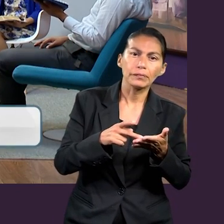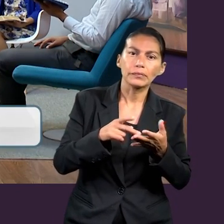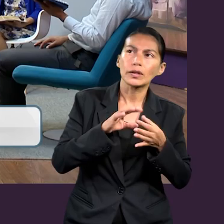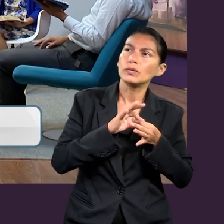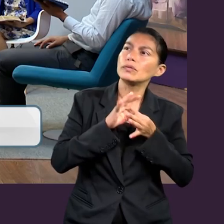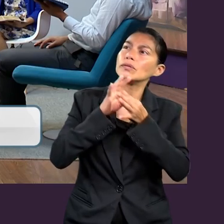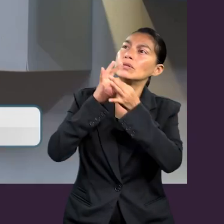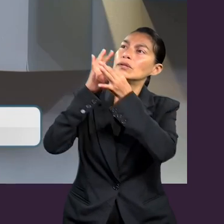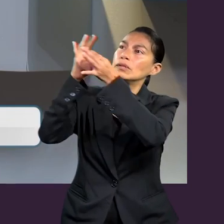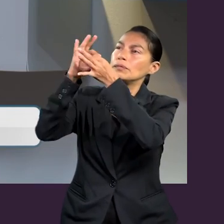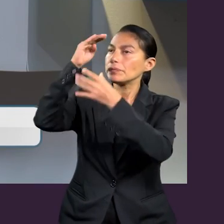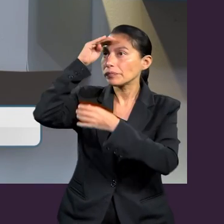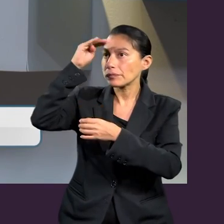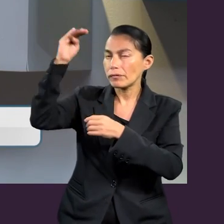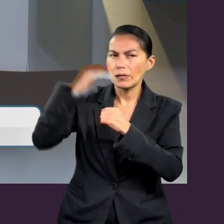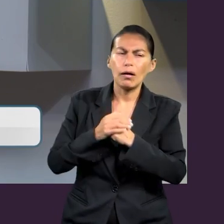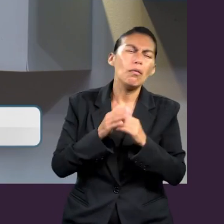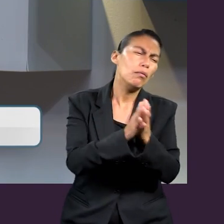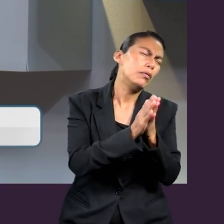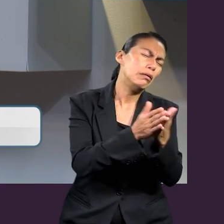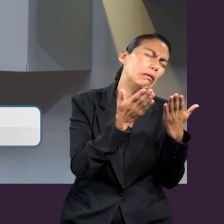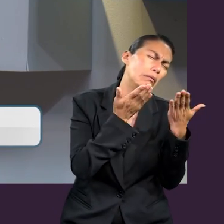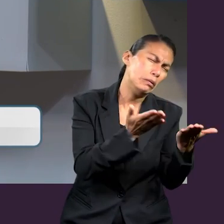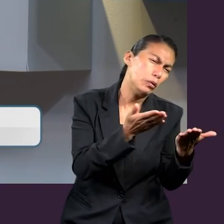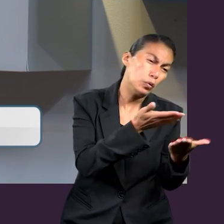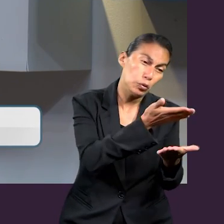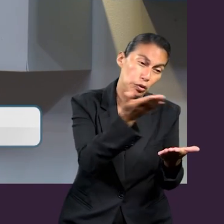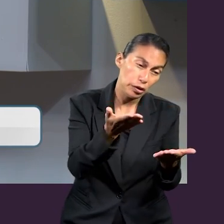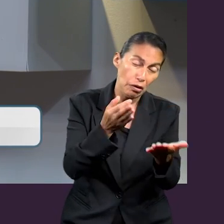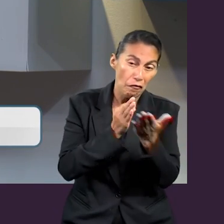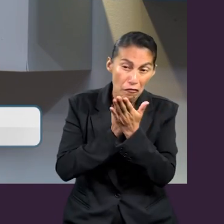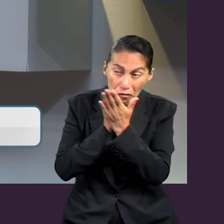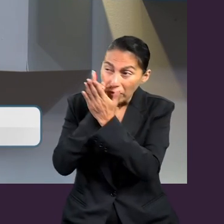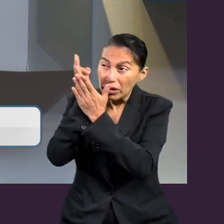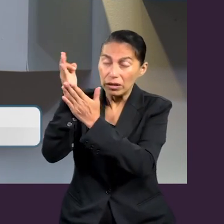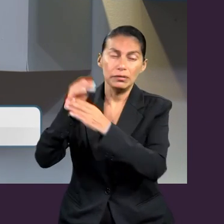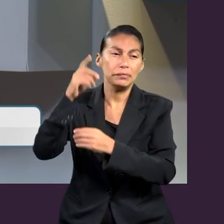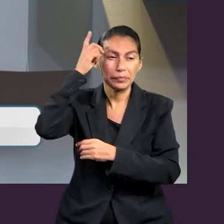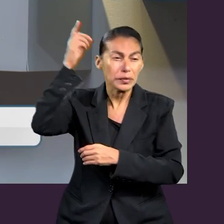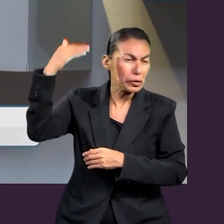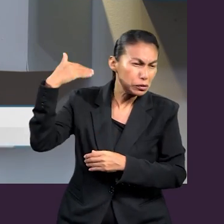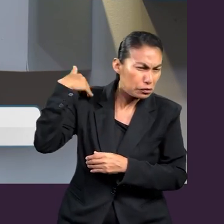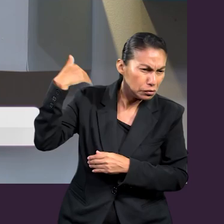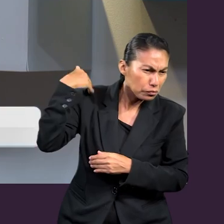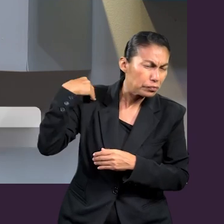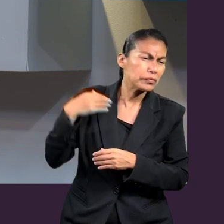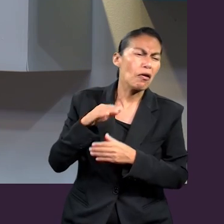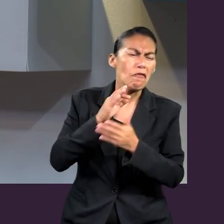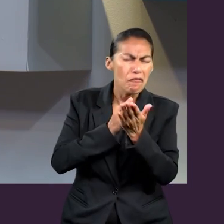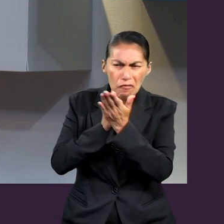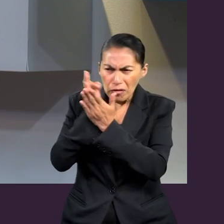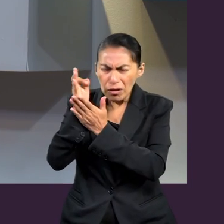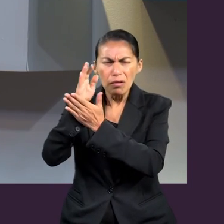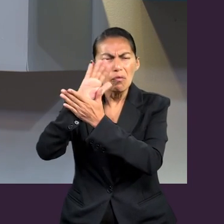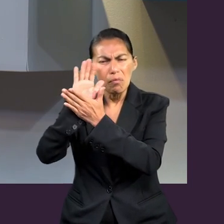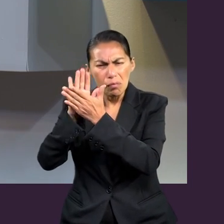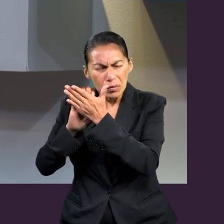Es decir, esto significa que vivan como es digno de la vocación con que fuiste llamados, con humildad, con